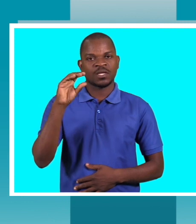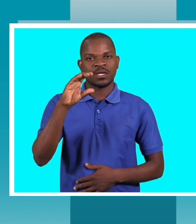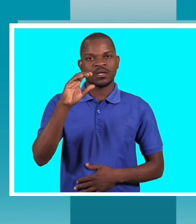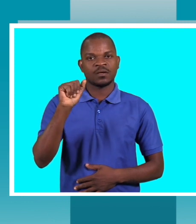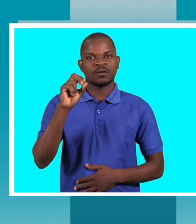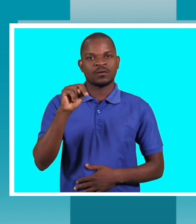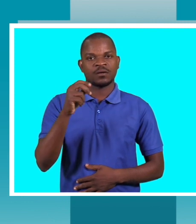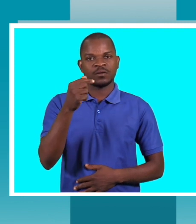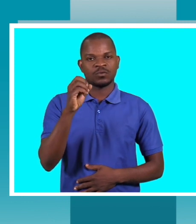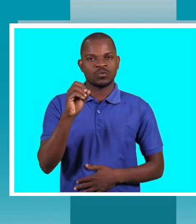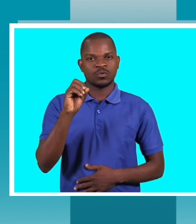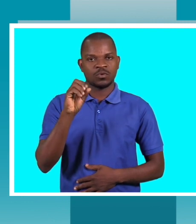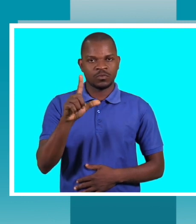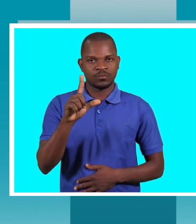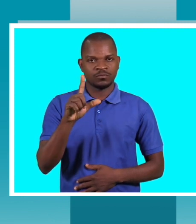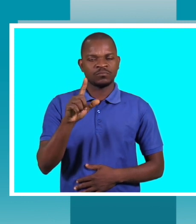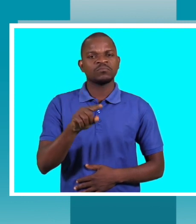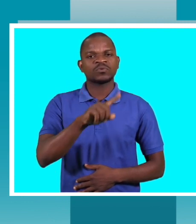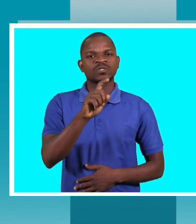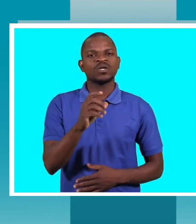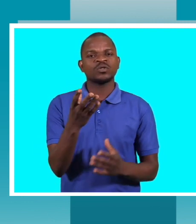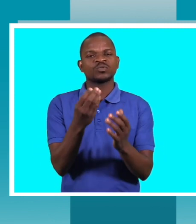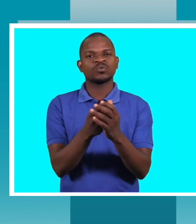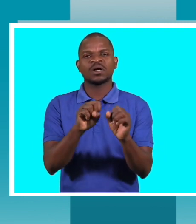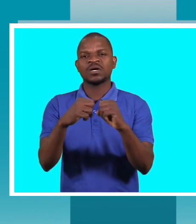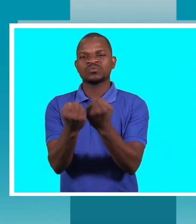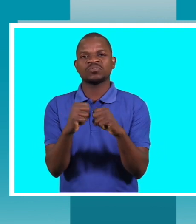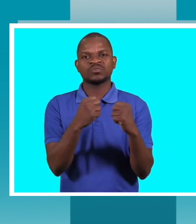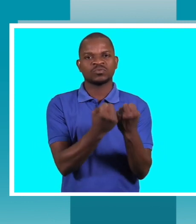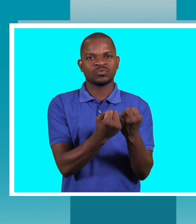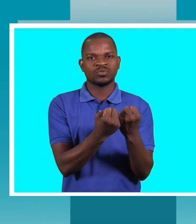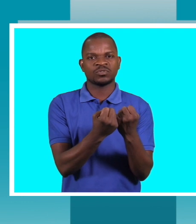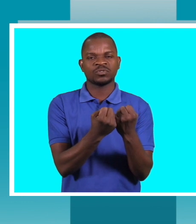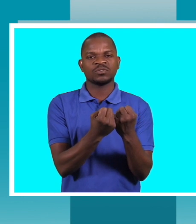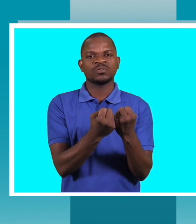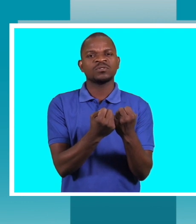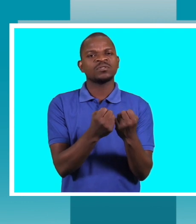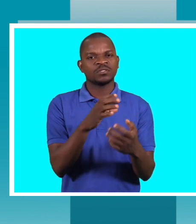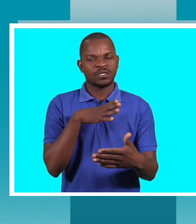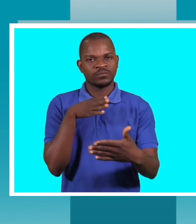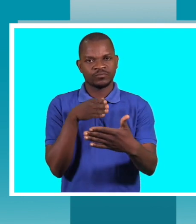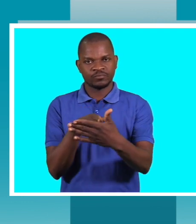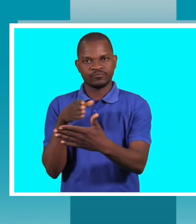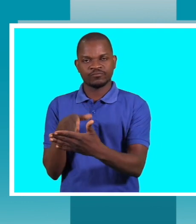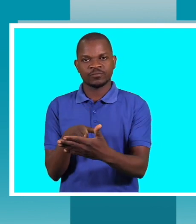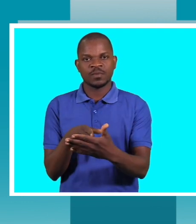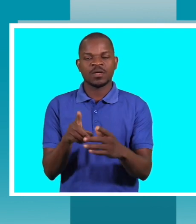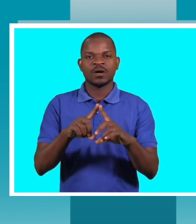junto com os seus associados, sabemos que há várias lacunas no diz respeito ao material,